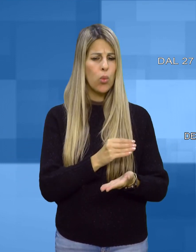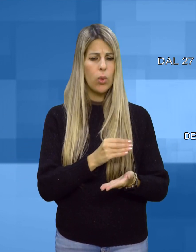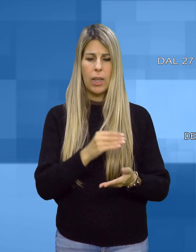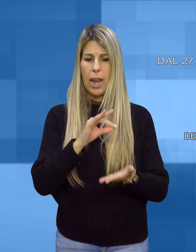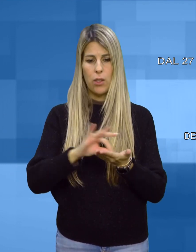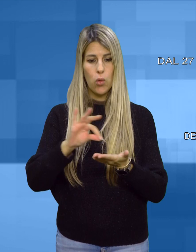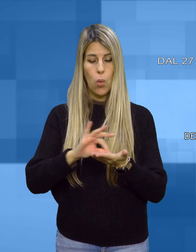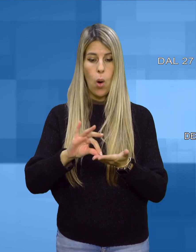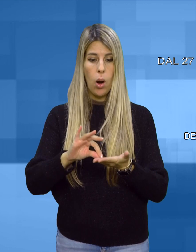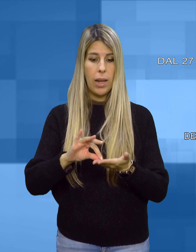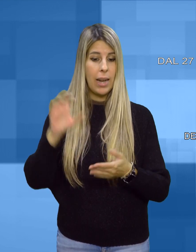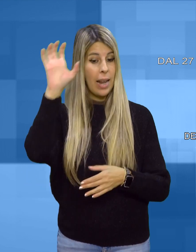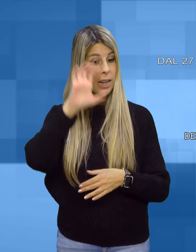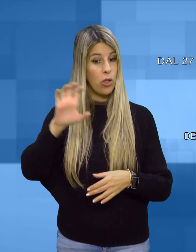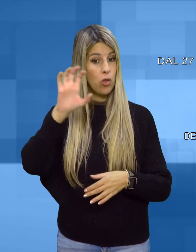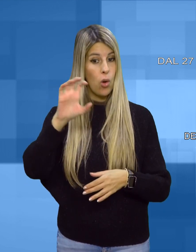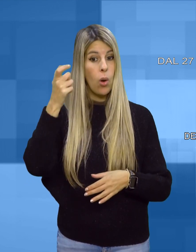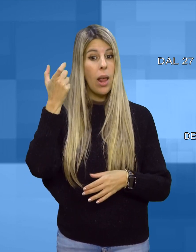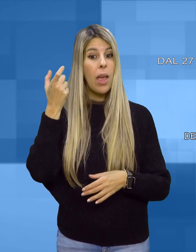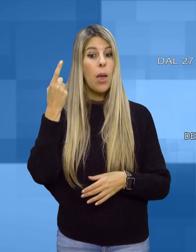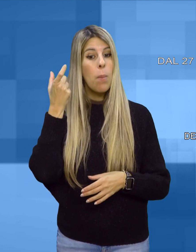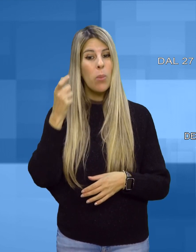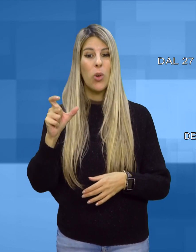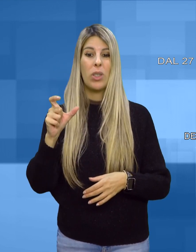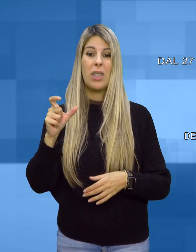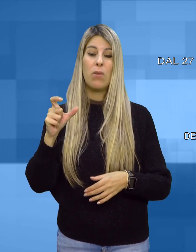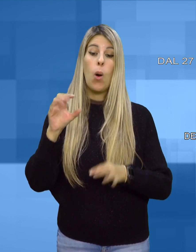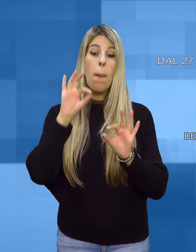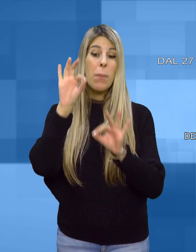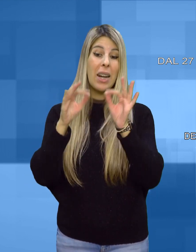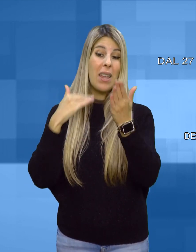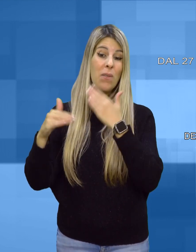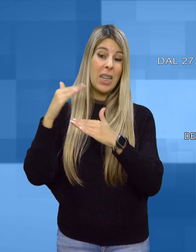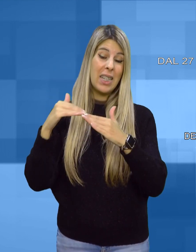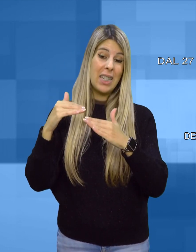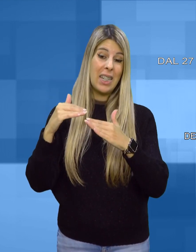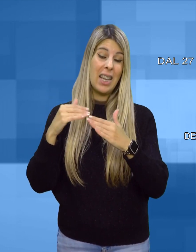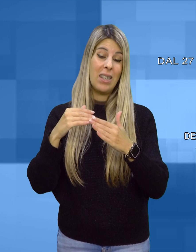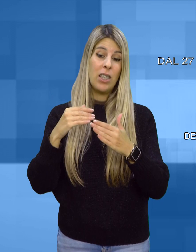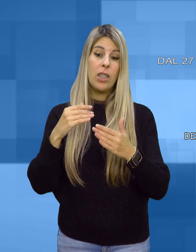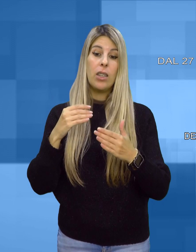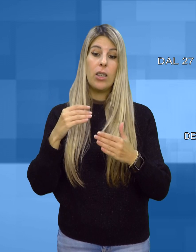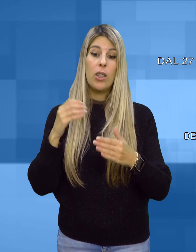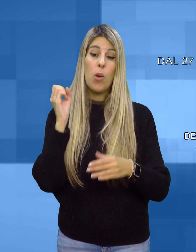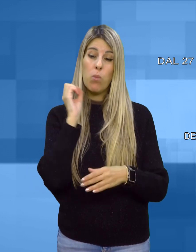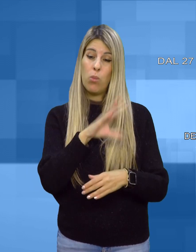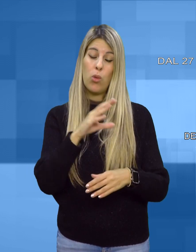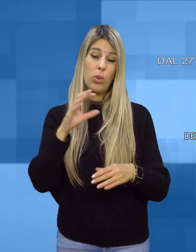psicofisica delle centinaia di migliaia di persone che quotidianamente si trovano al loro interno